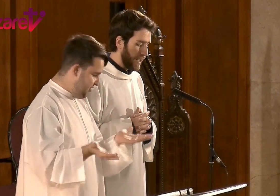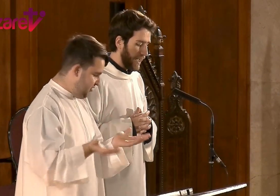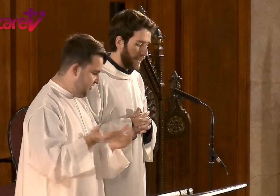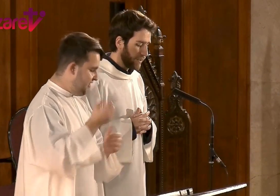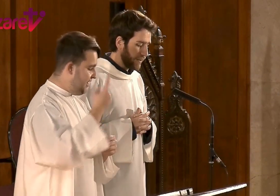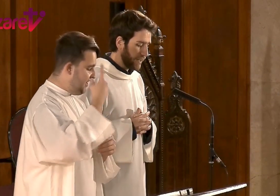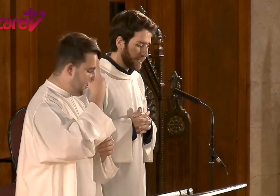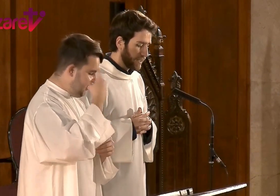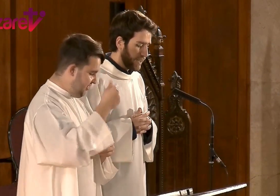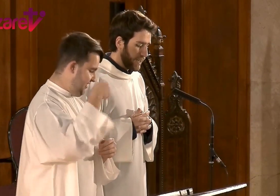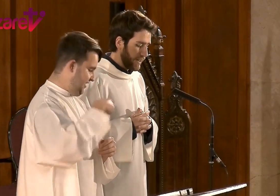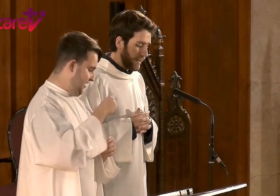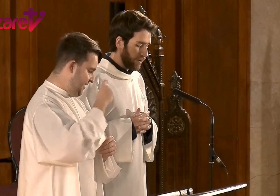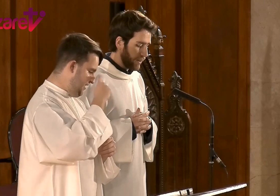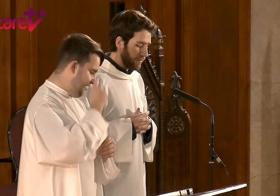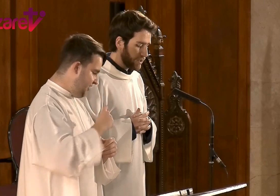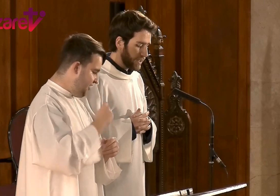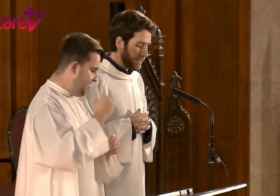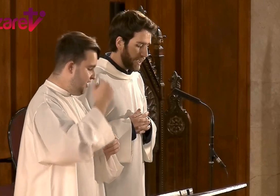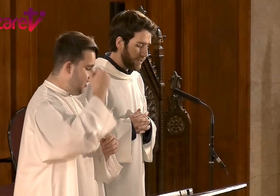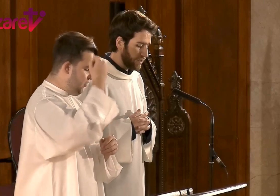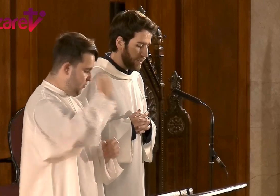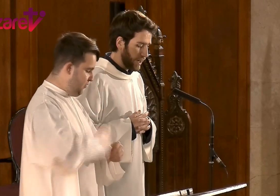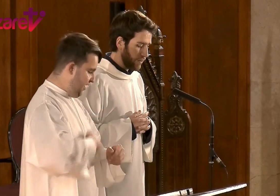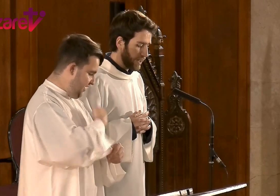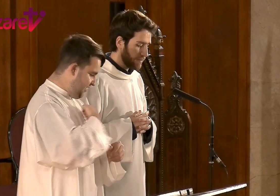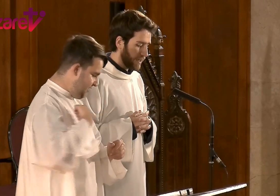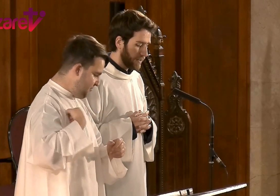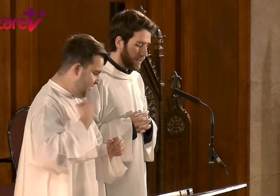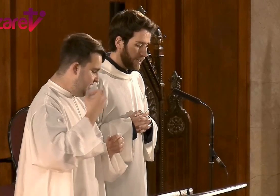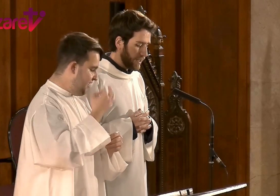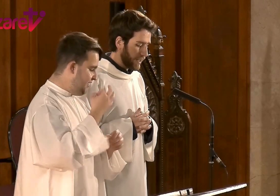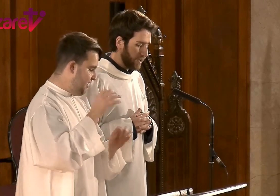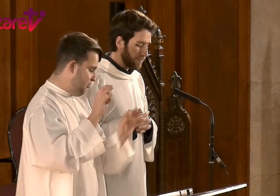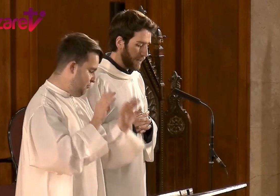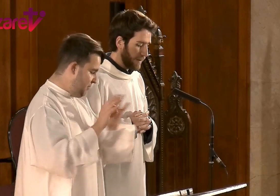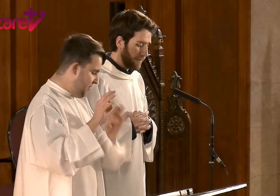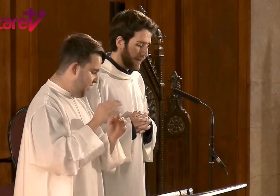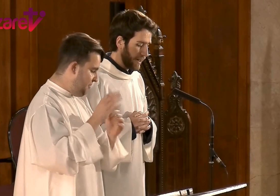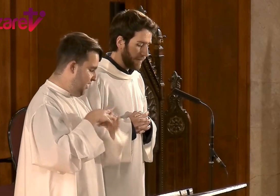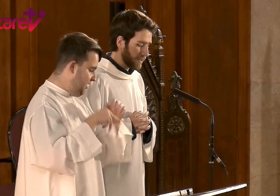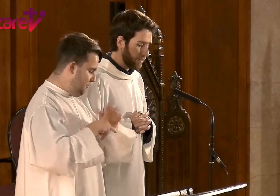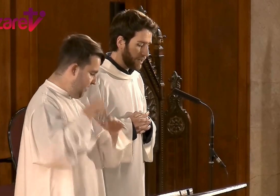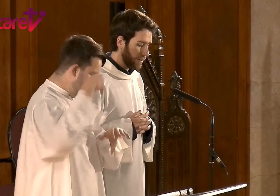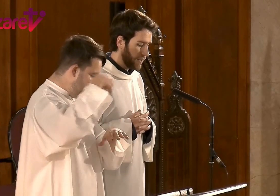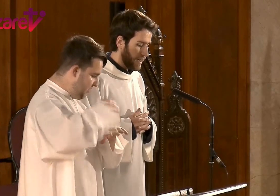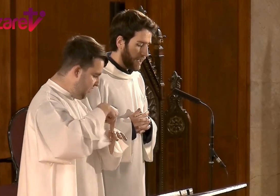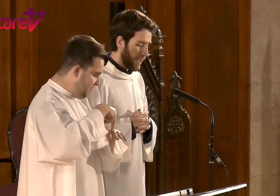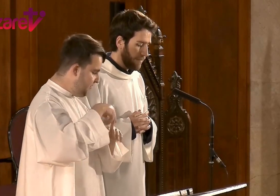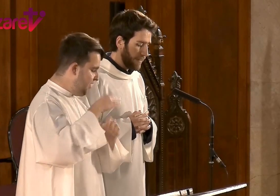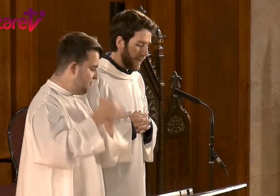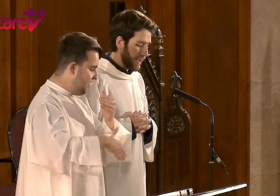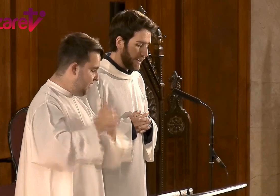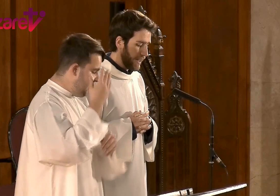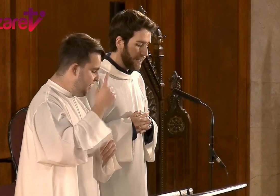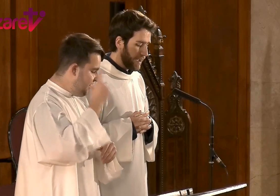Entonces, recordemos que este año la cuaresma que nos prepara para la Pascua empezará el día